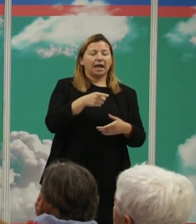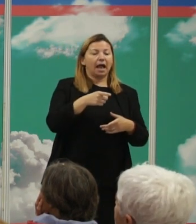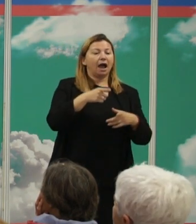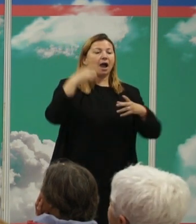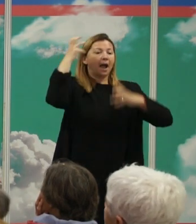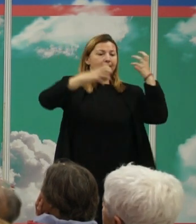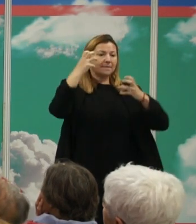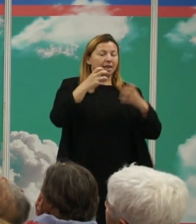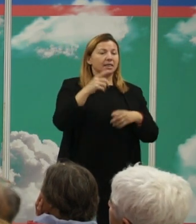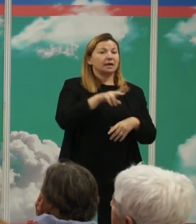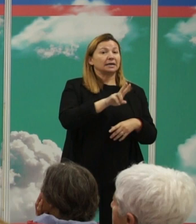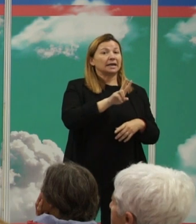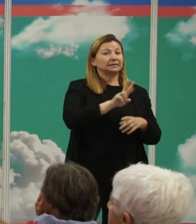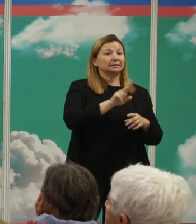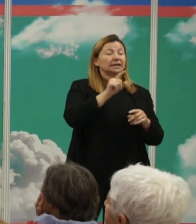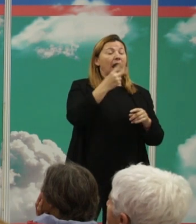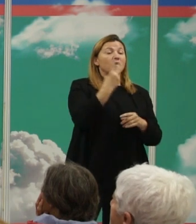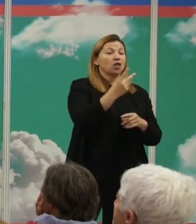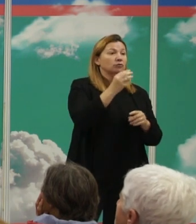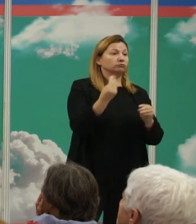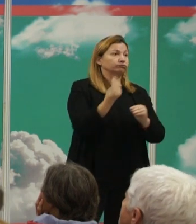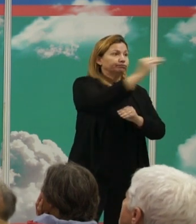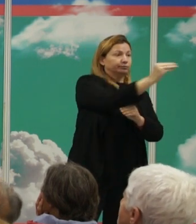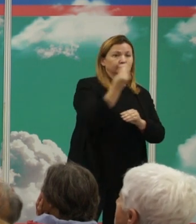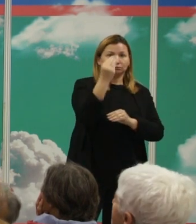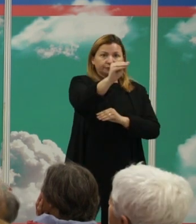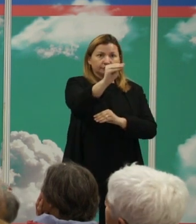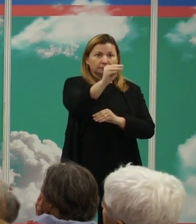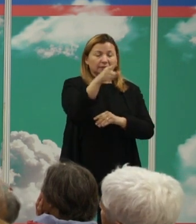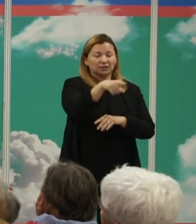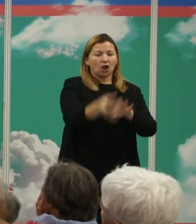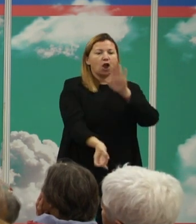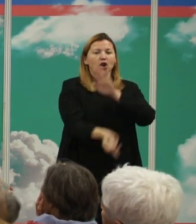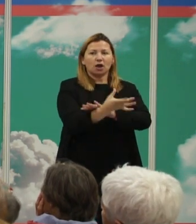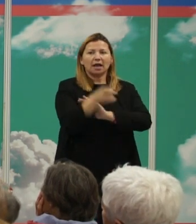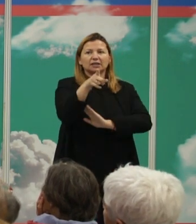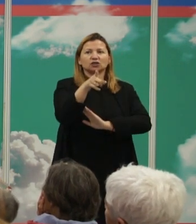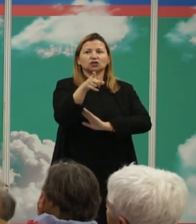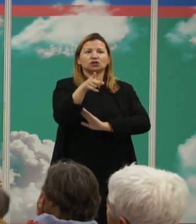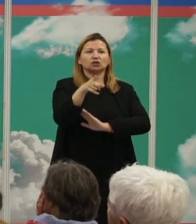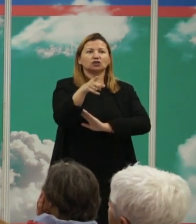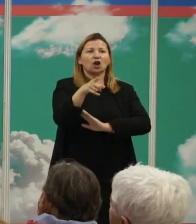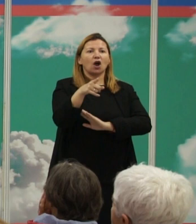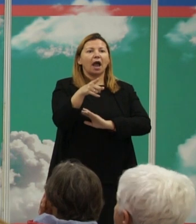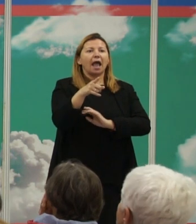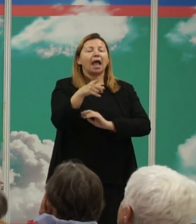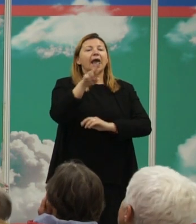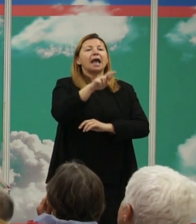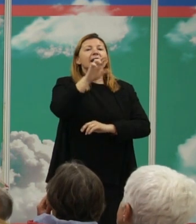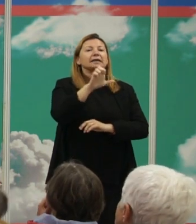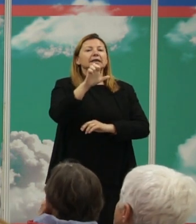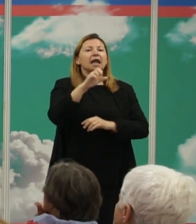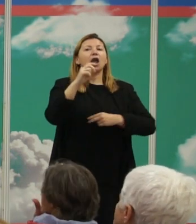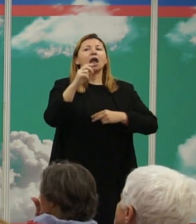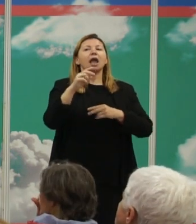de la que dio a estas dos y la que dio al origen esto se llama reconstrucción ancestral obviamente se